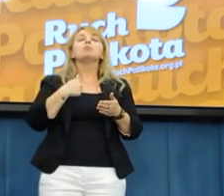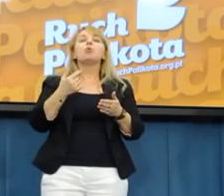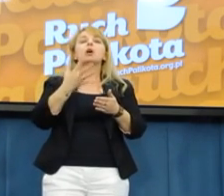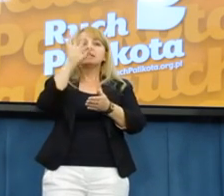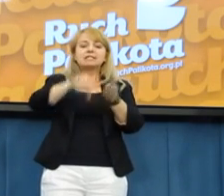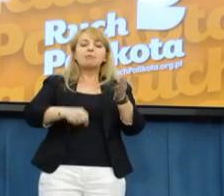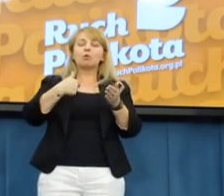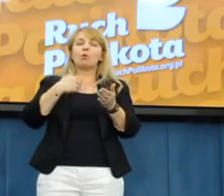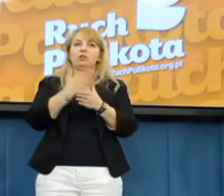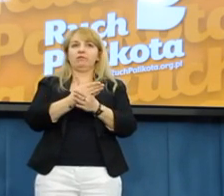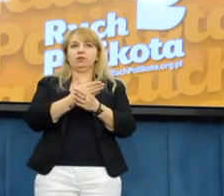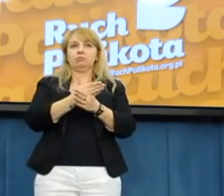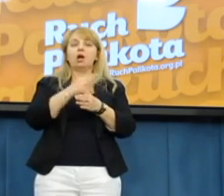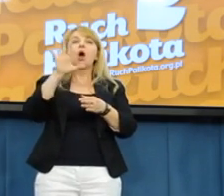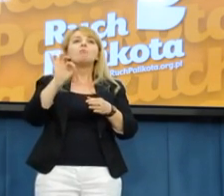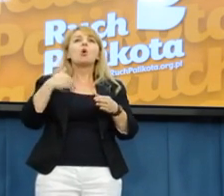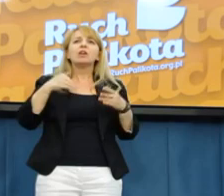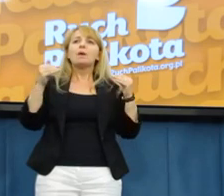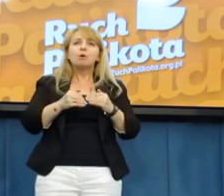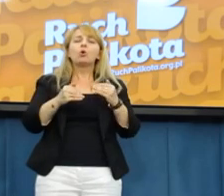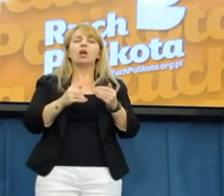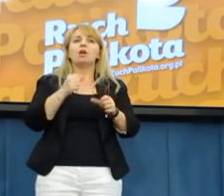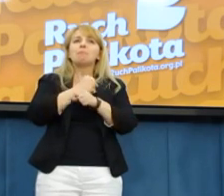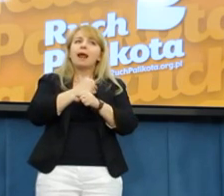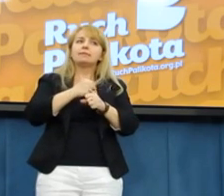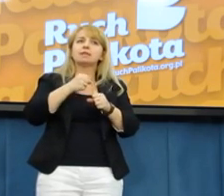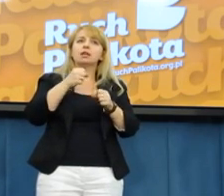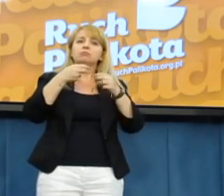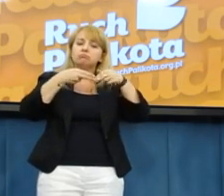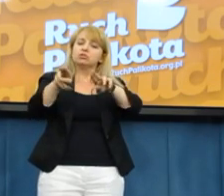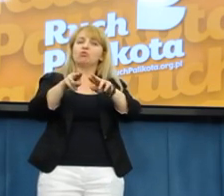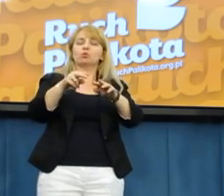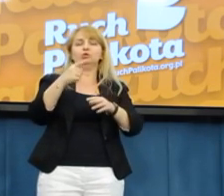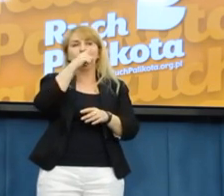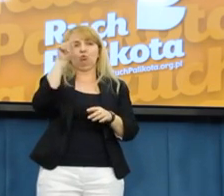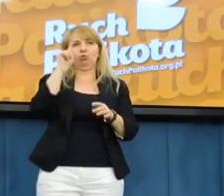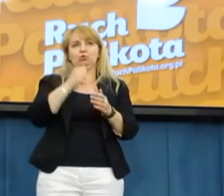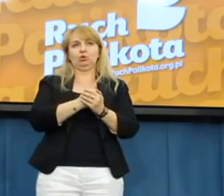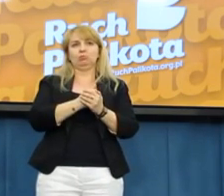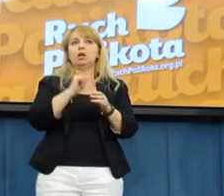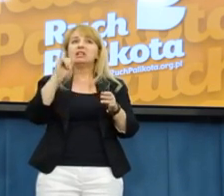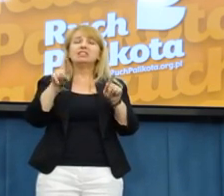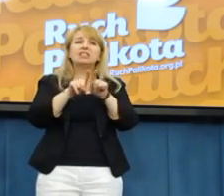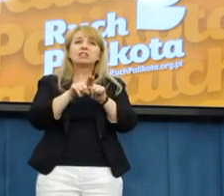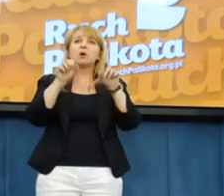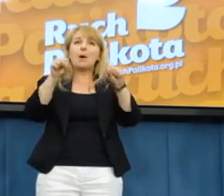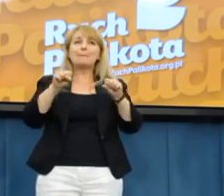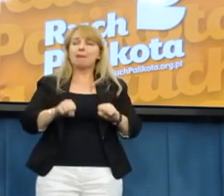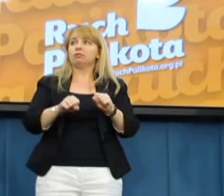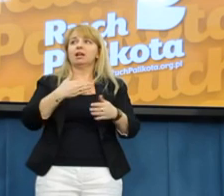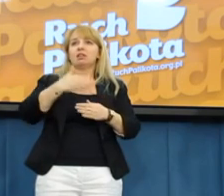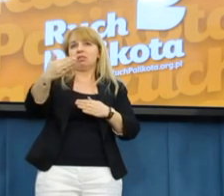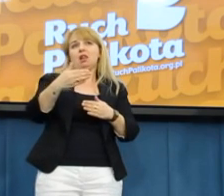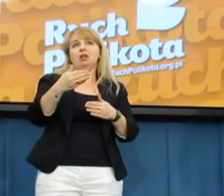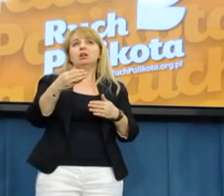szansy na to, żeby wycofać wymówienia, porozumieć się z moimi dostawcami, z bankami, które udzieliły mojej firmie kredytów i dalej